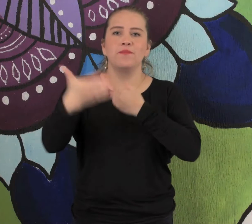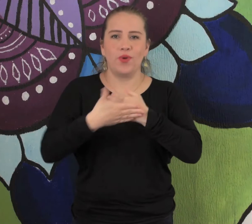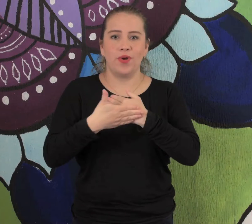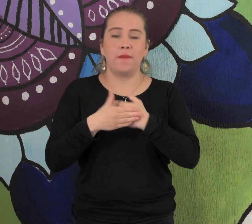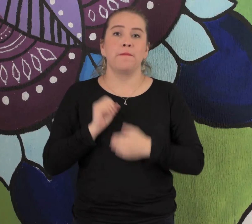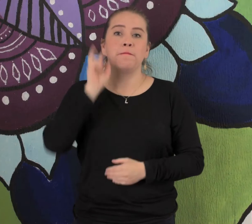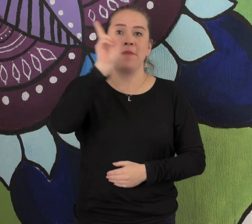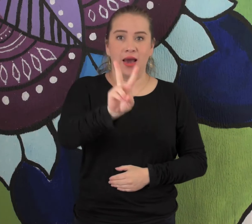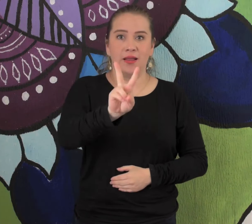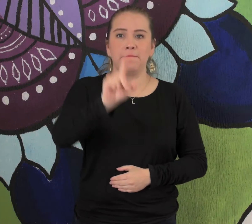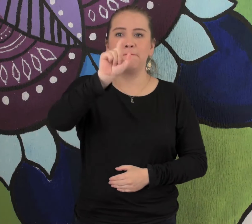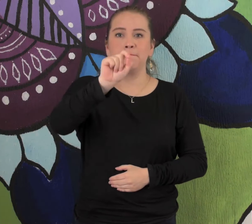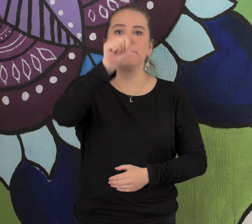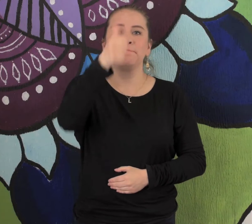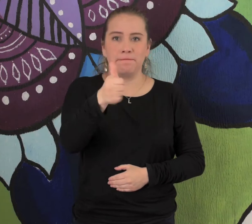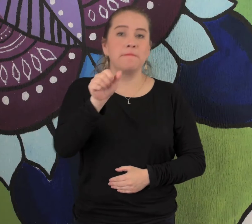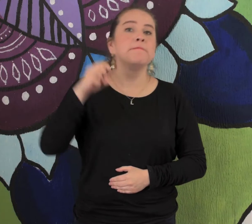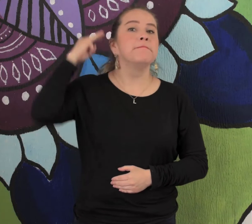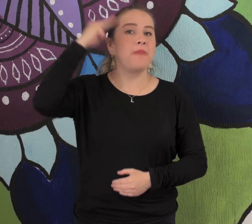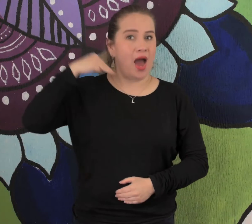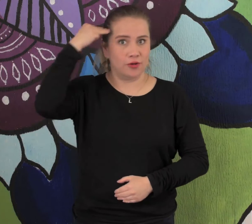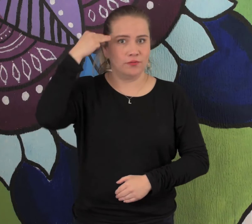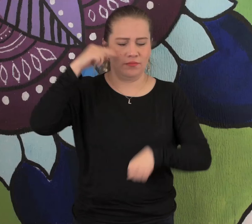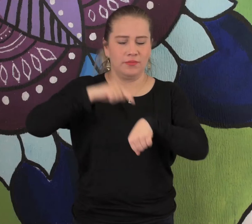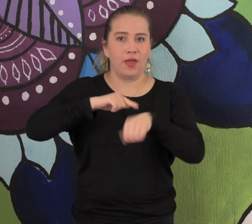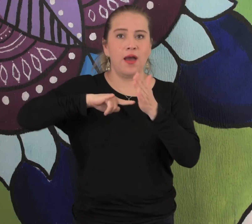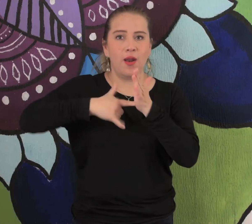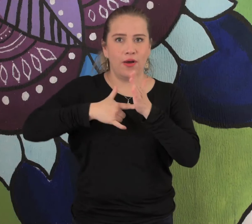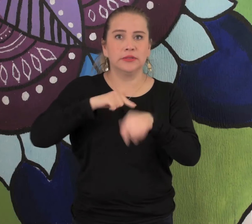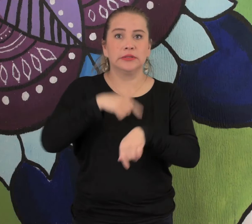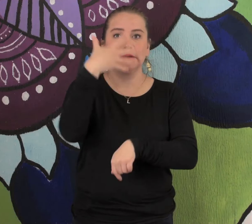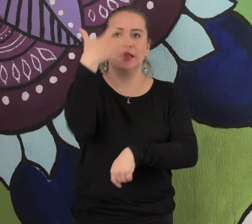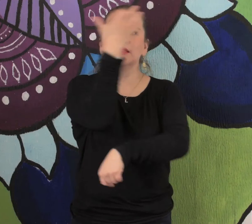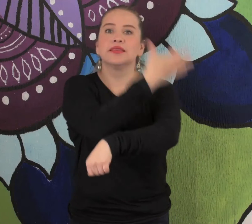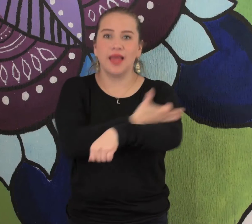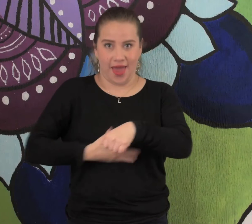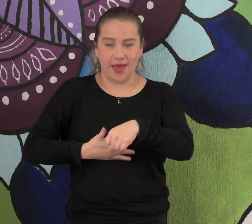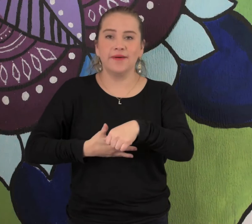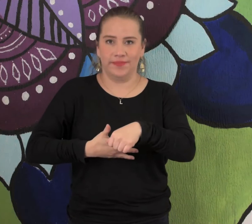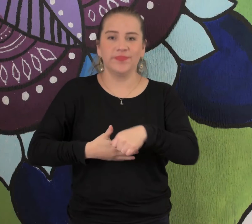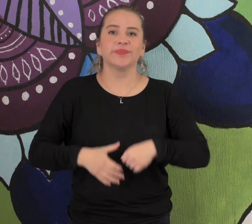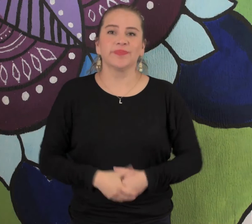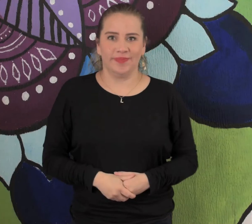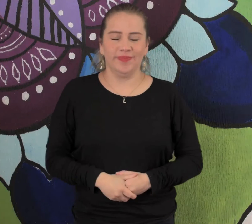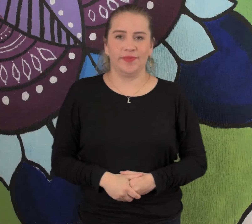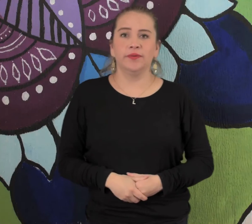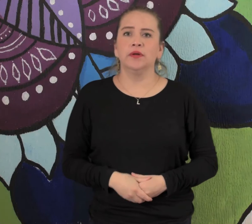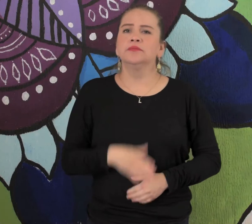Se realizará el próximo viernes 26 de marzo en un horario de 5 de la